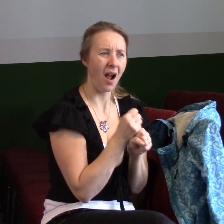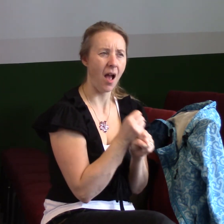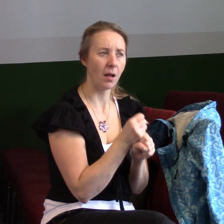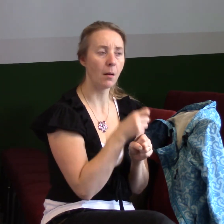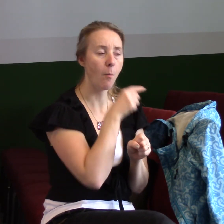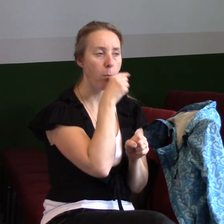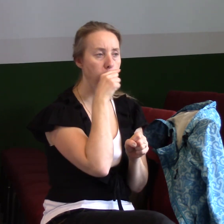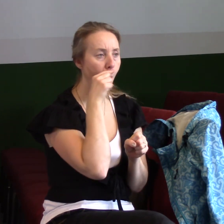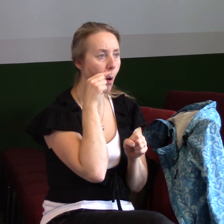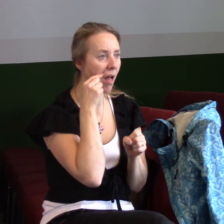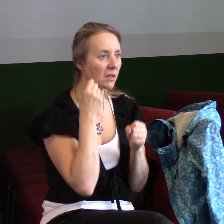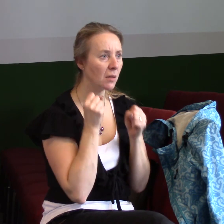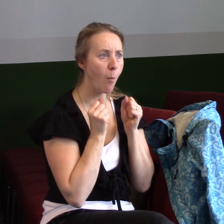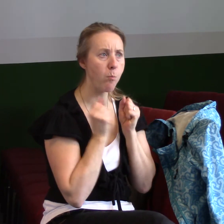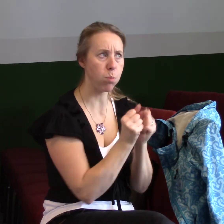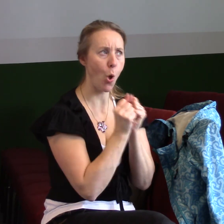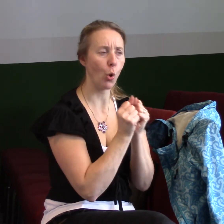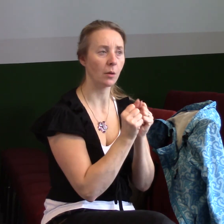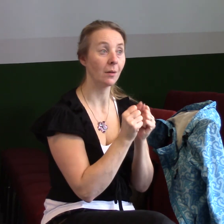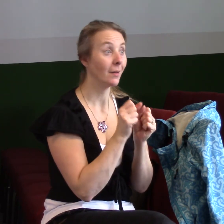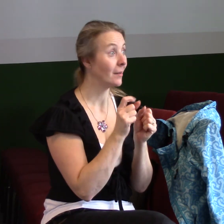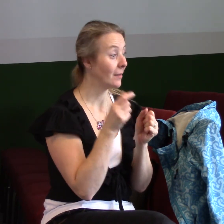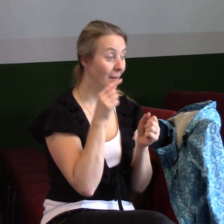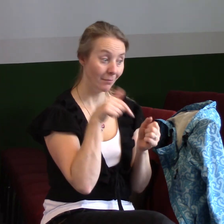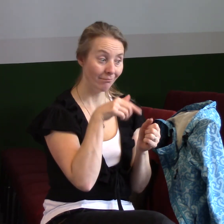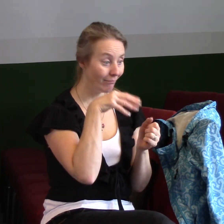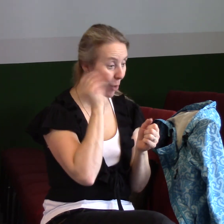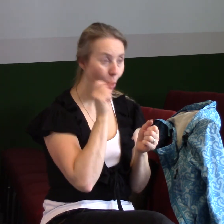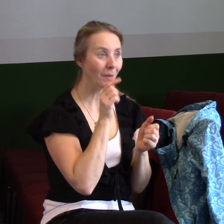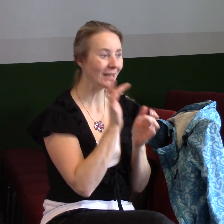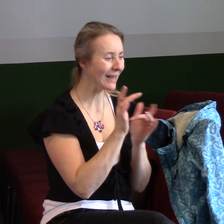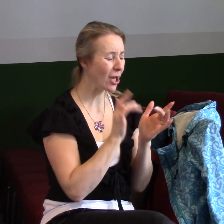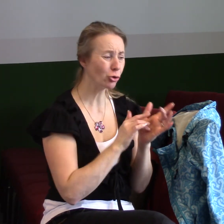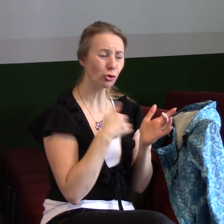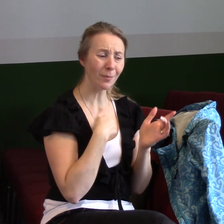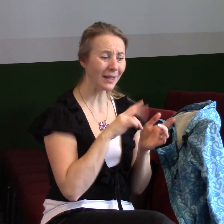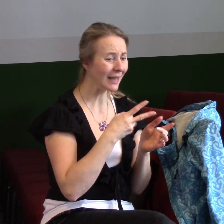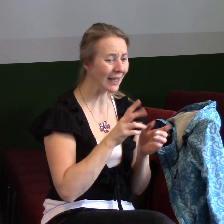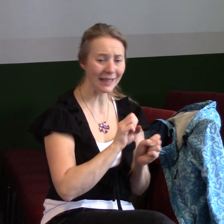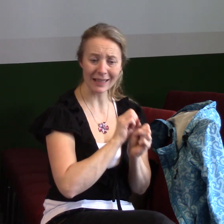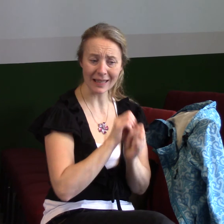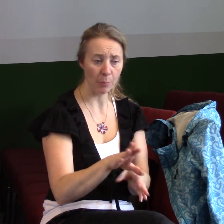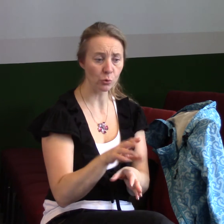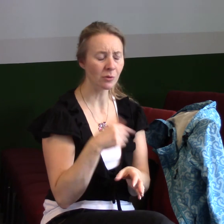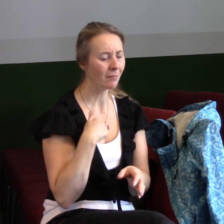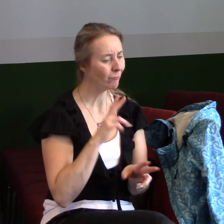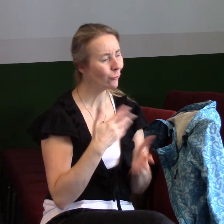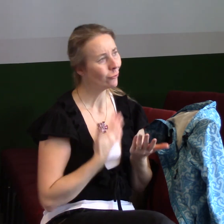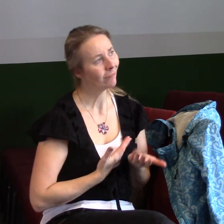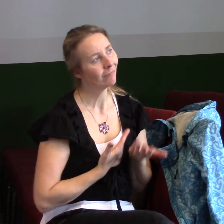Víra v to, že Ježíš mě nikdy neopustí. Víra v to, že jsem na něho mohu spolehnout. Víra v to, že mě Bůh miluje.